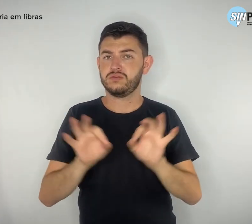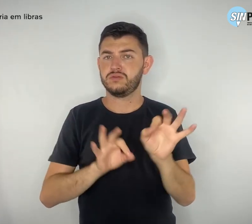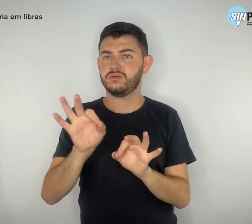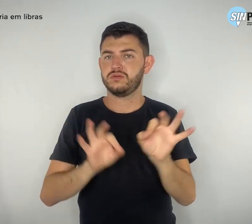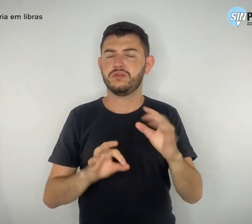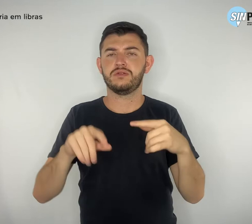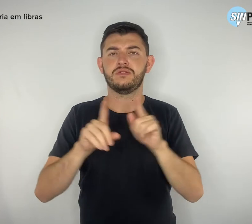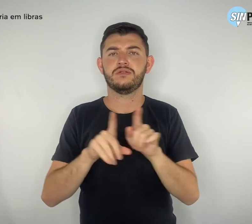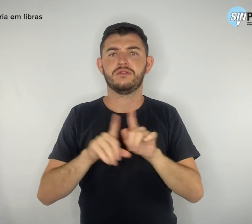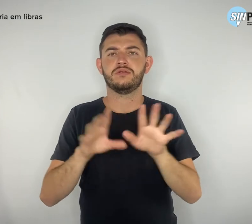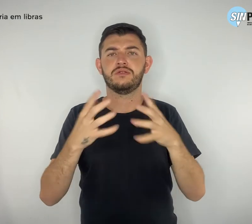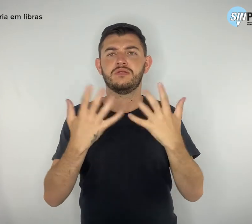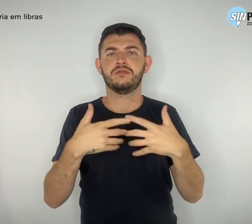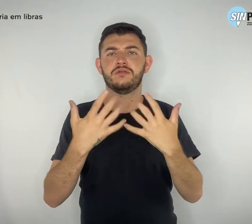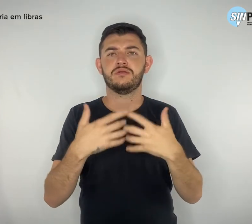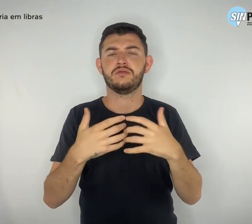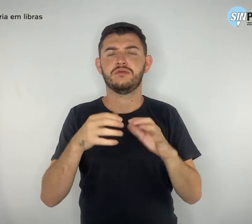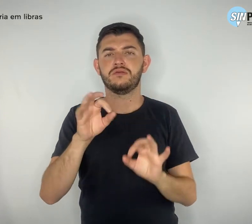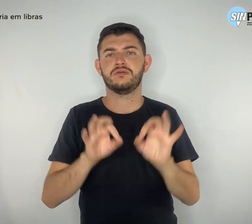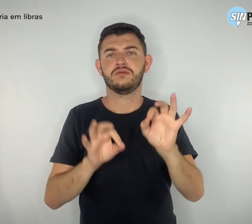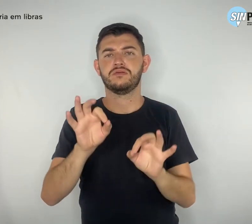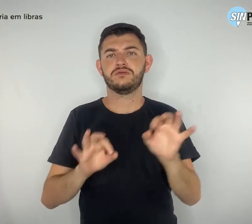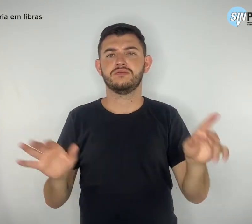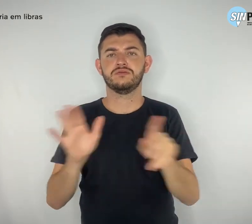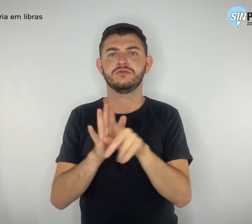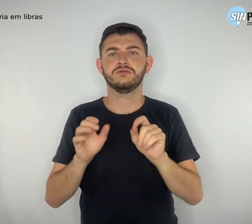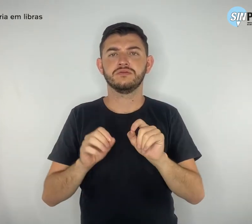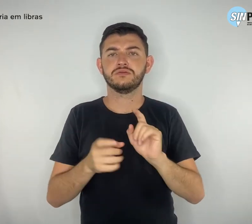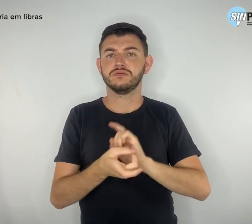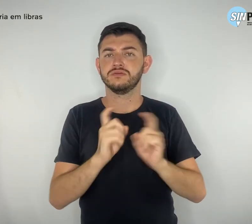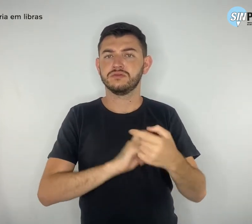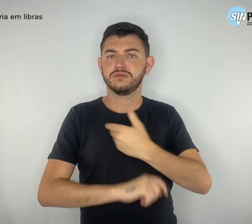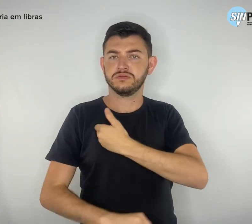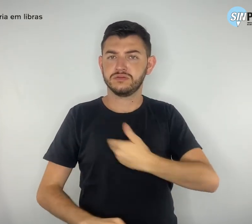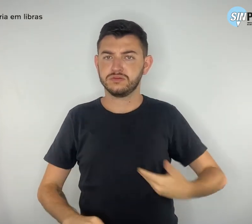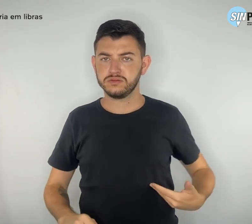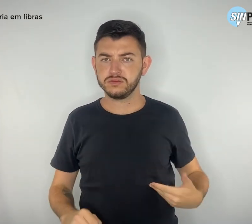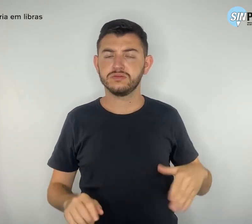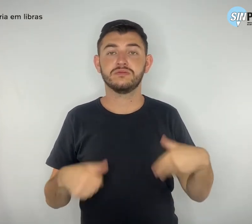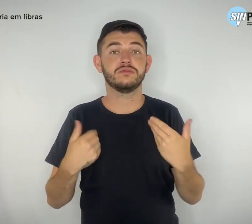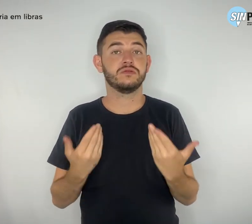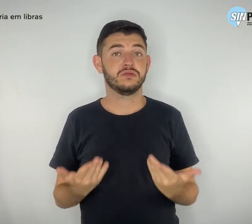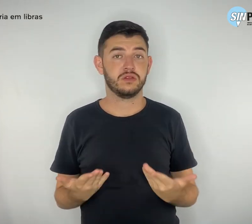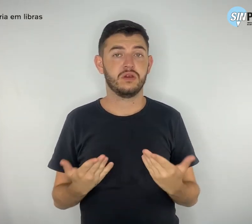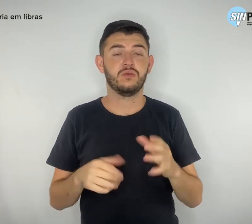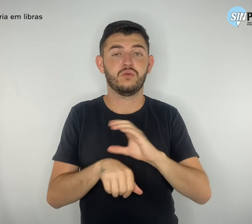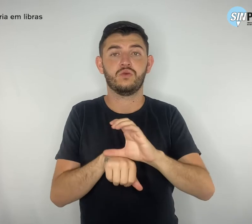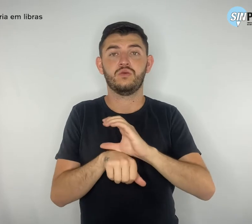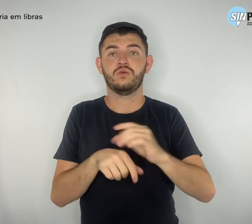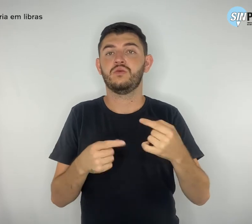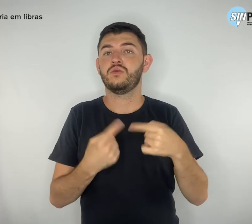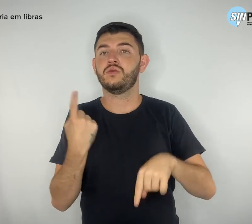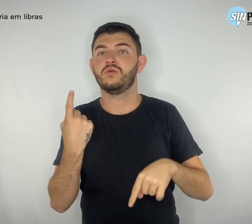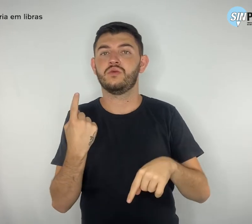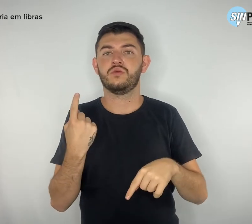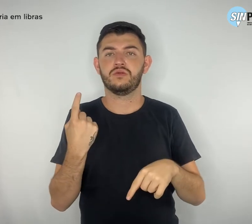funcionamento da administração pública, sendo, pois, inconstitucional norma desta